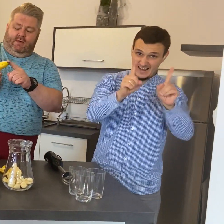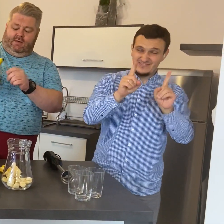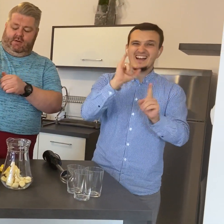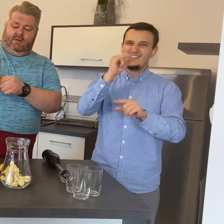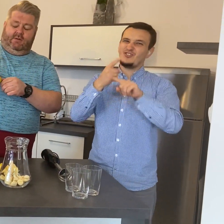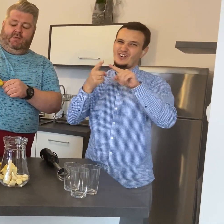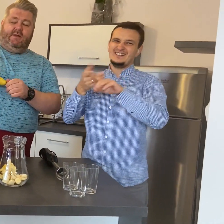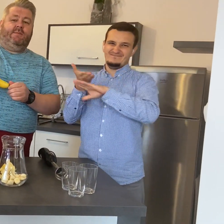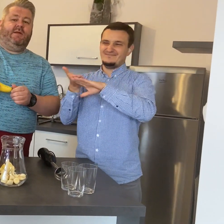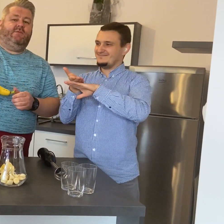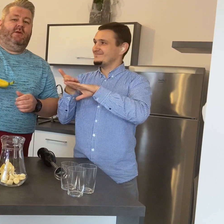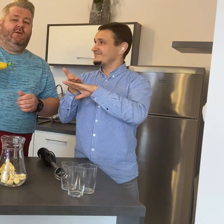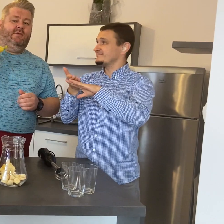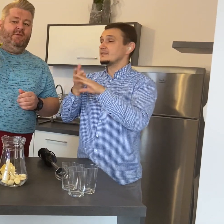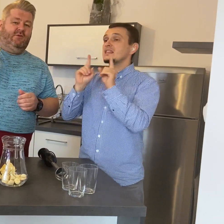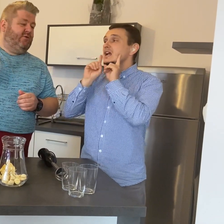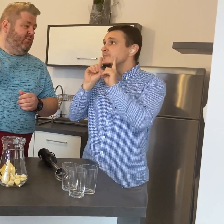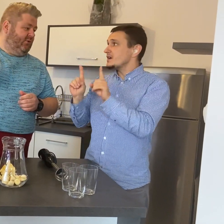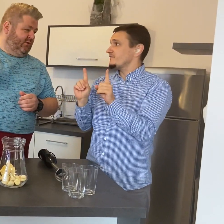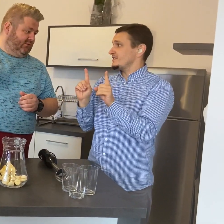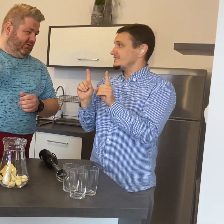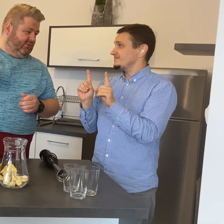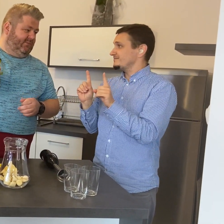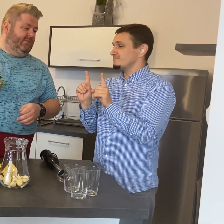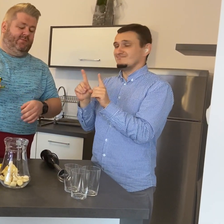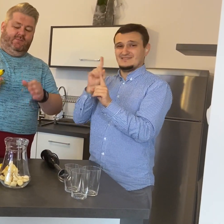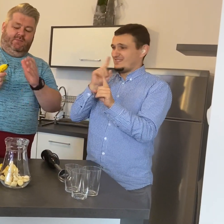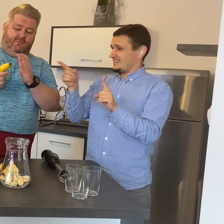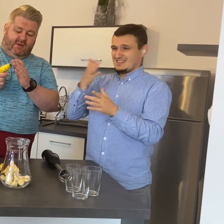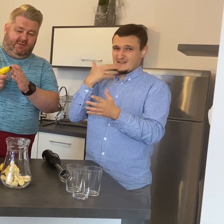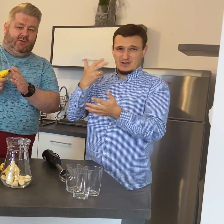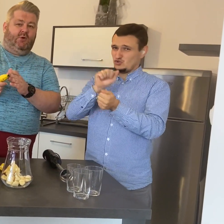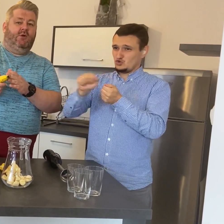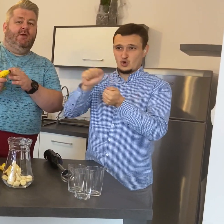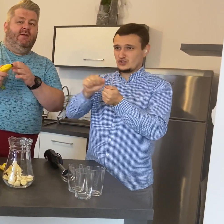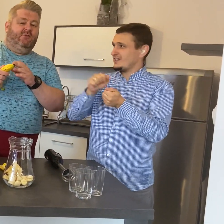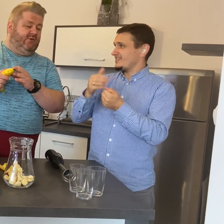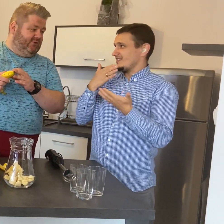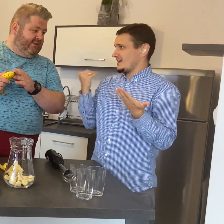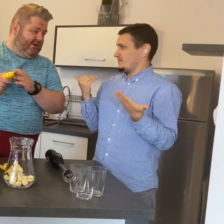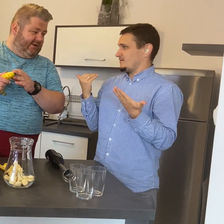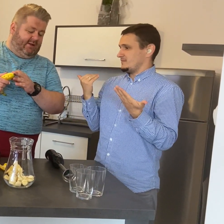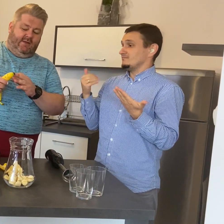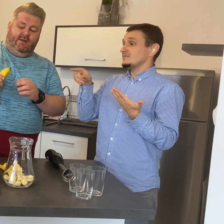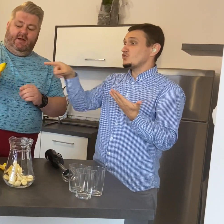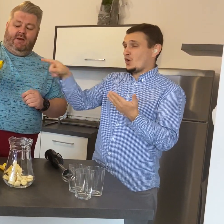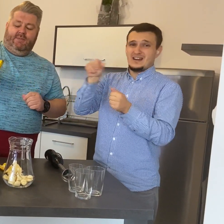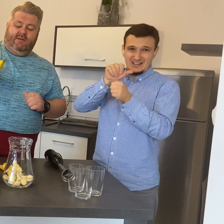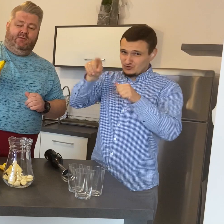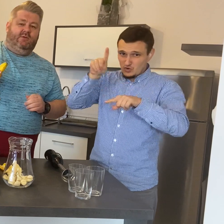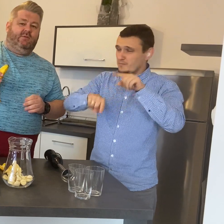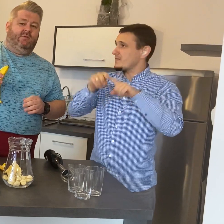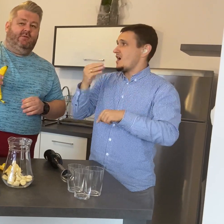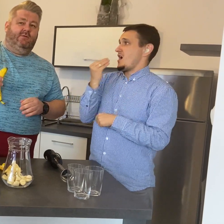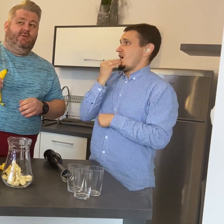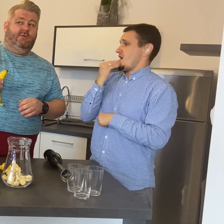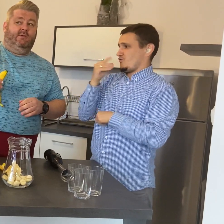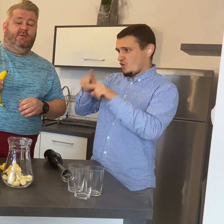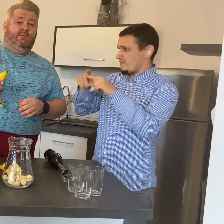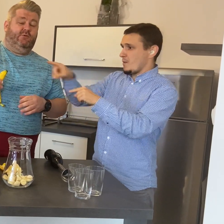Tak naprawdę niczemu to nie szkodzi. Jest to część jadalna, ale bardzo często można